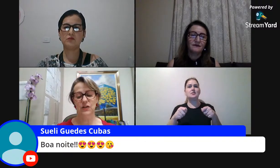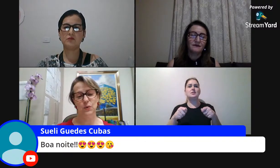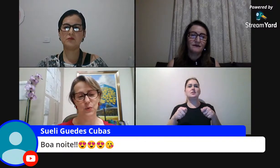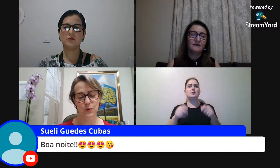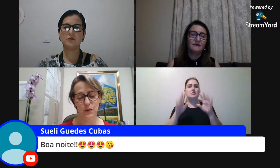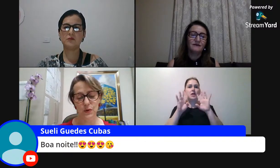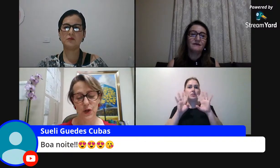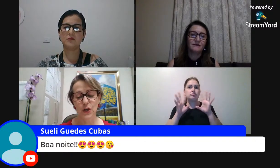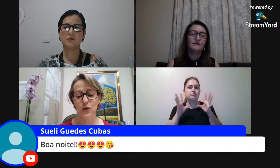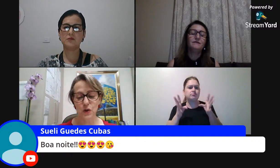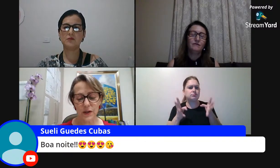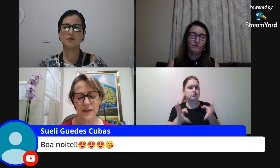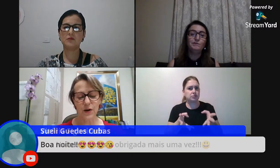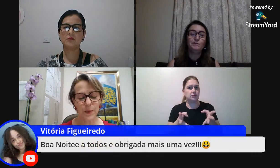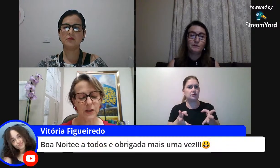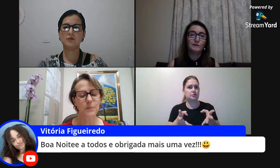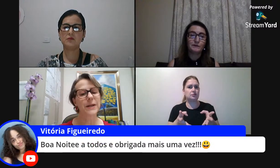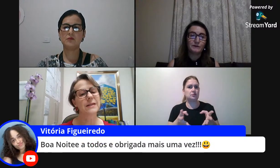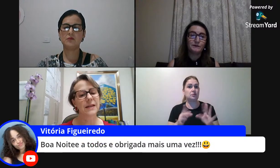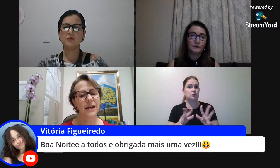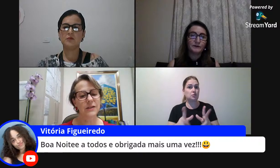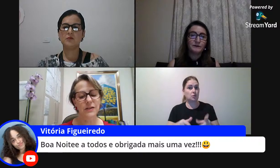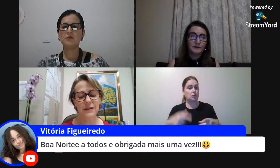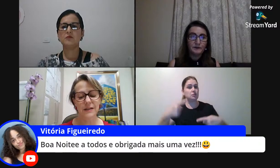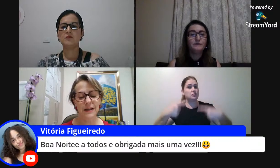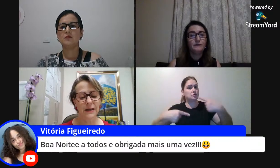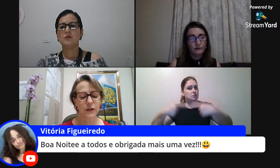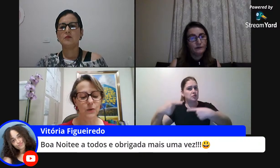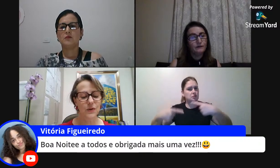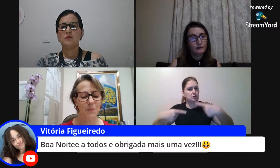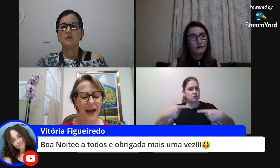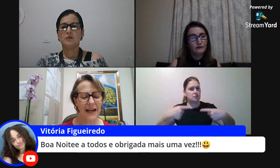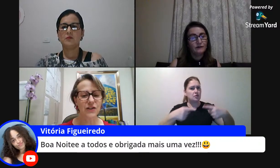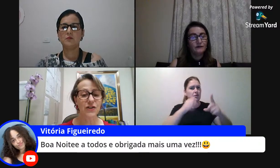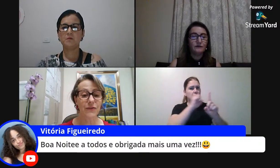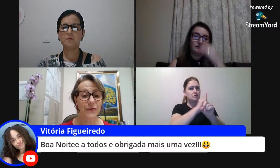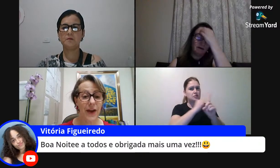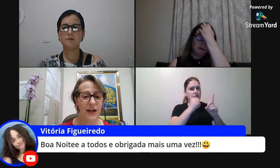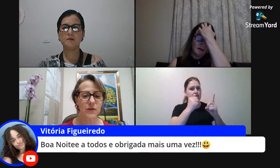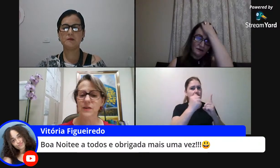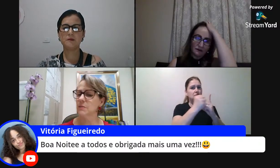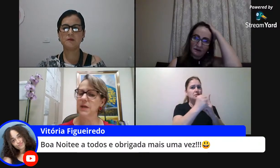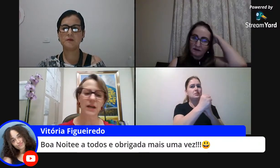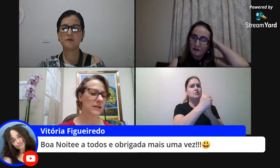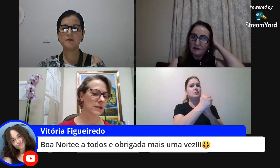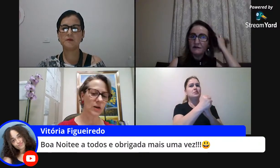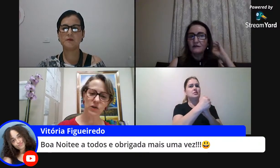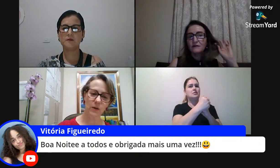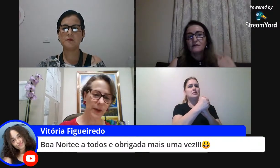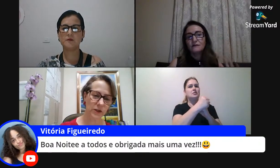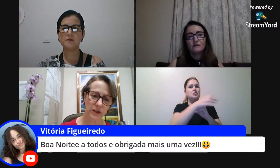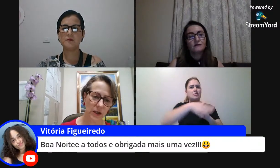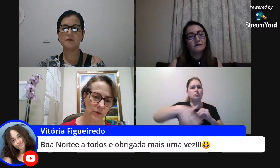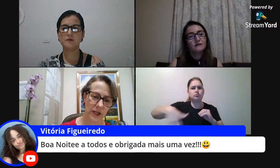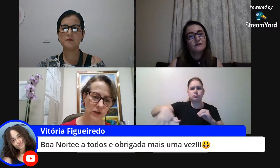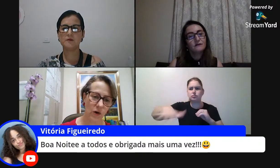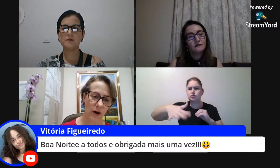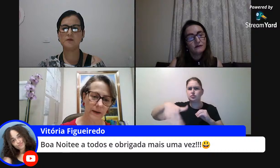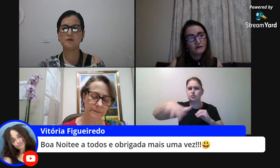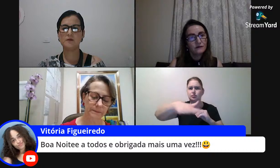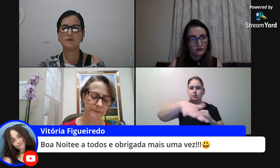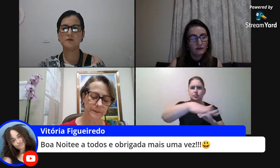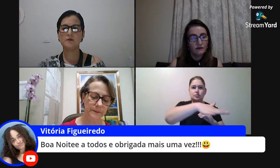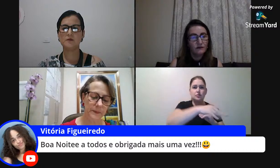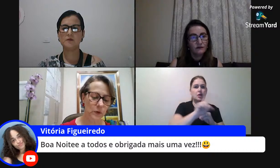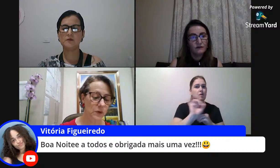a esses discursos socialmente presentes nos mais diversos ambientes não somente dentro da